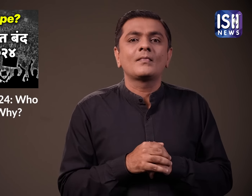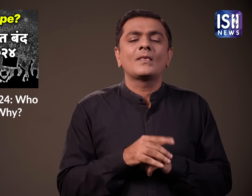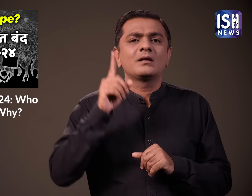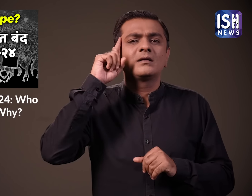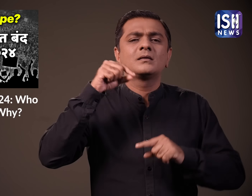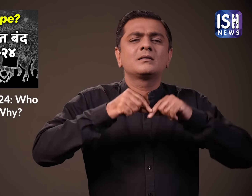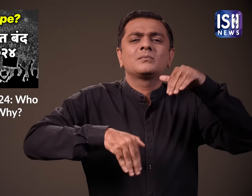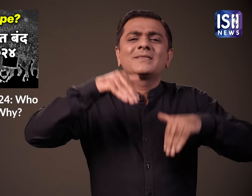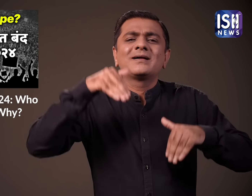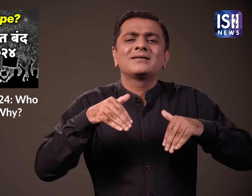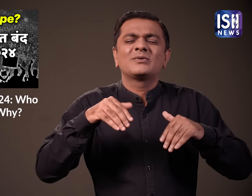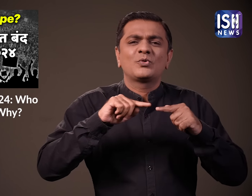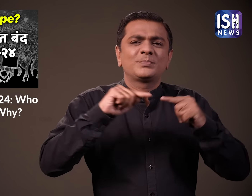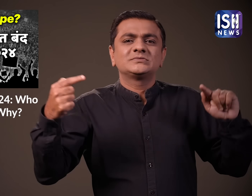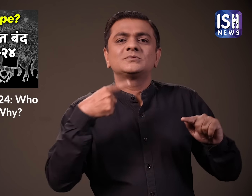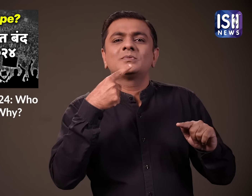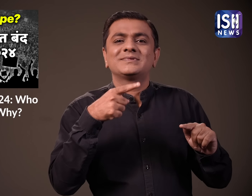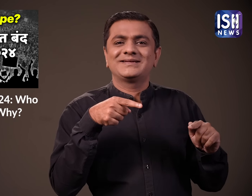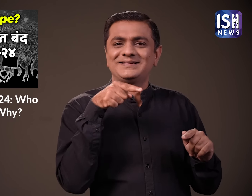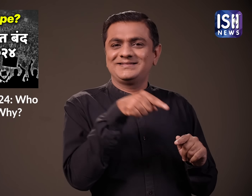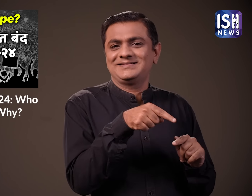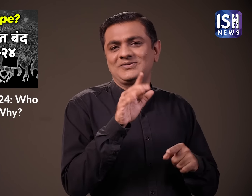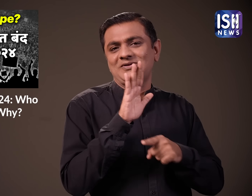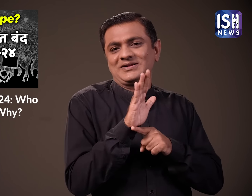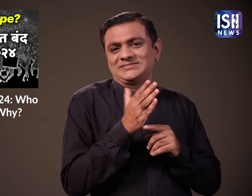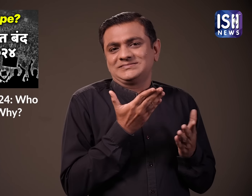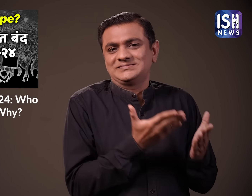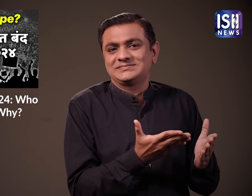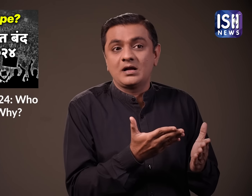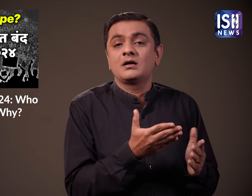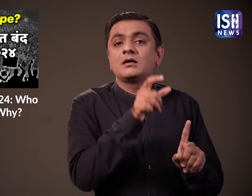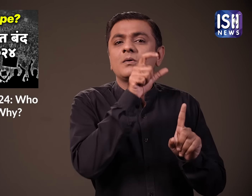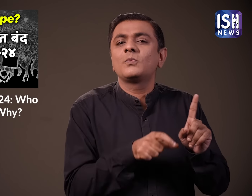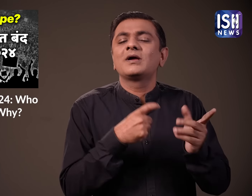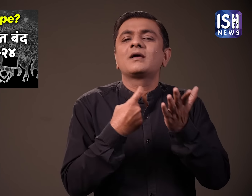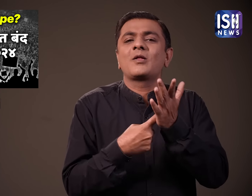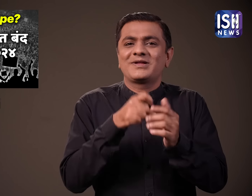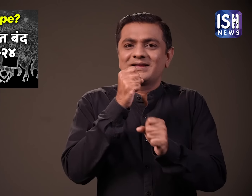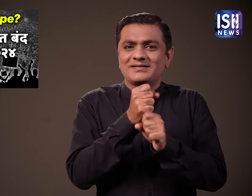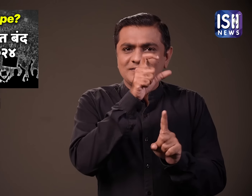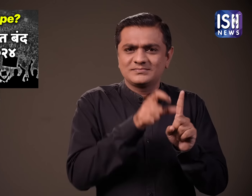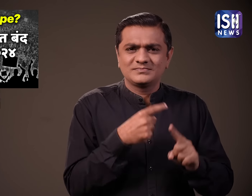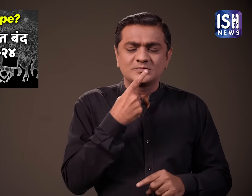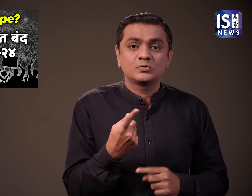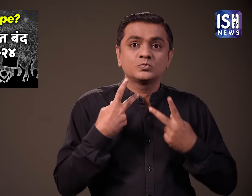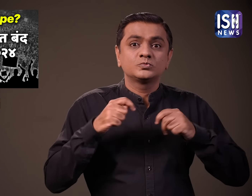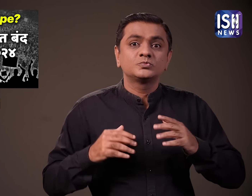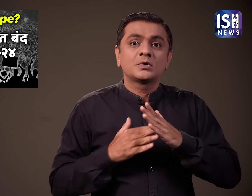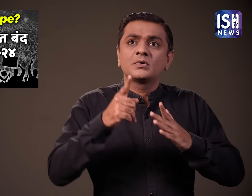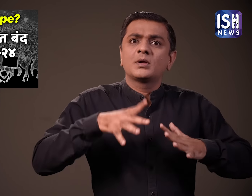विरोधी पार्टी कॉंग्रेस के राहूल गांधी ने कहा कि सुप्रीम कोट का